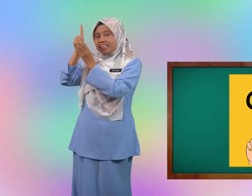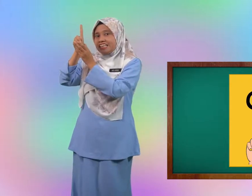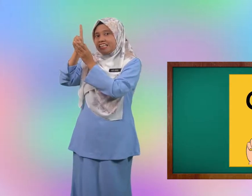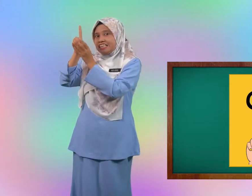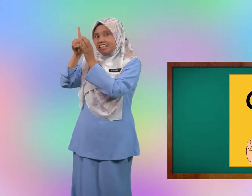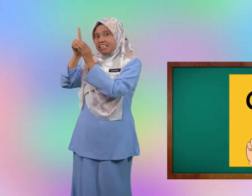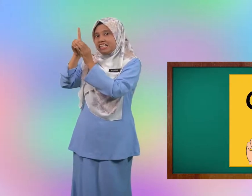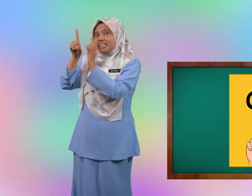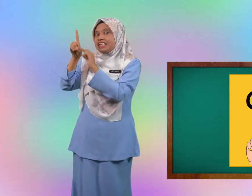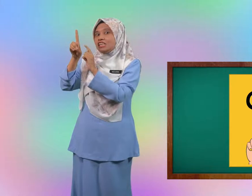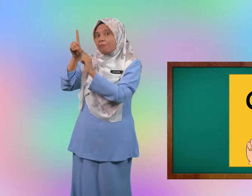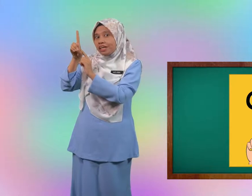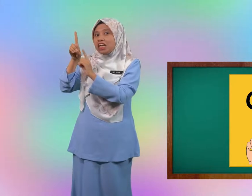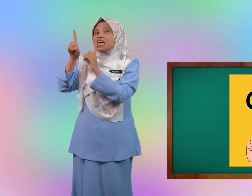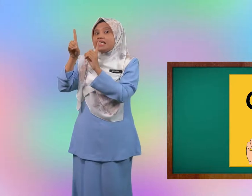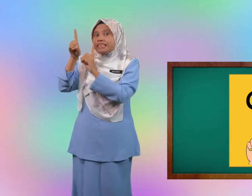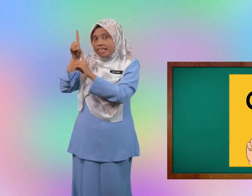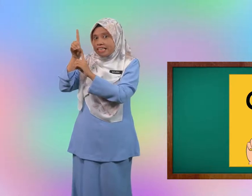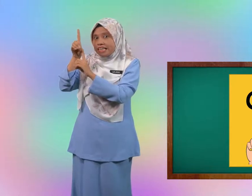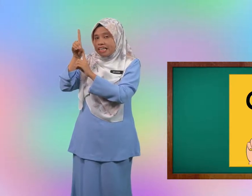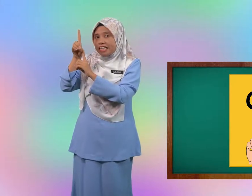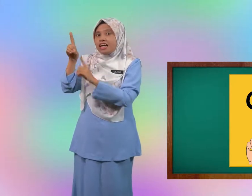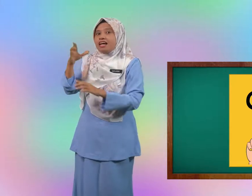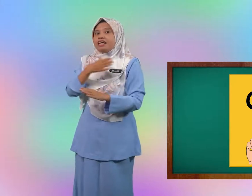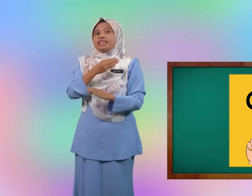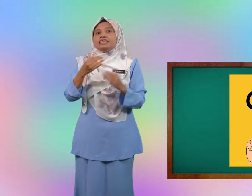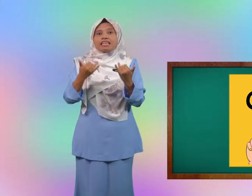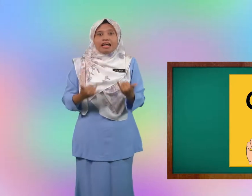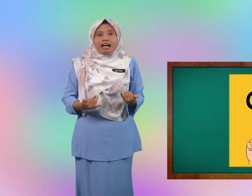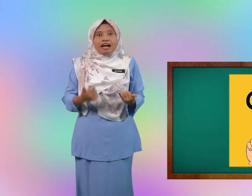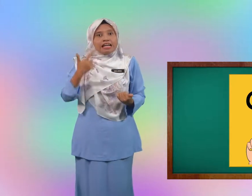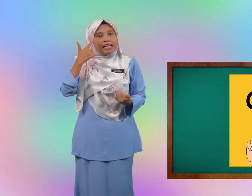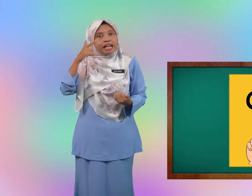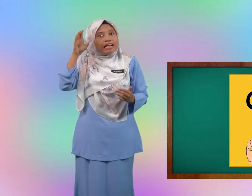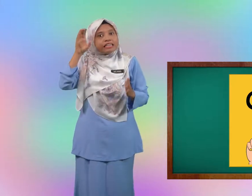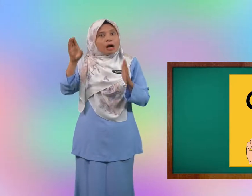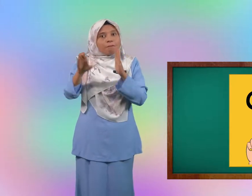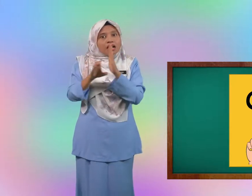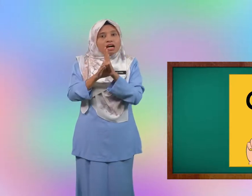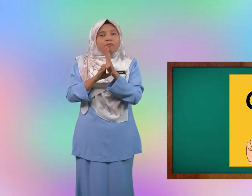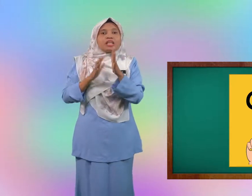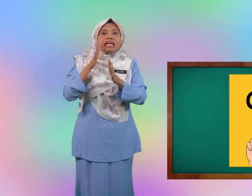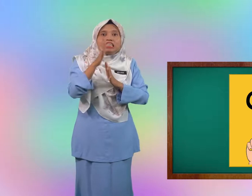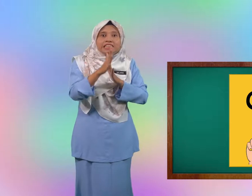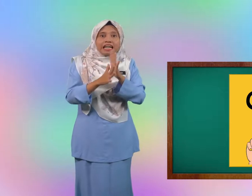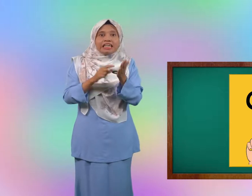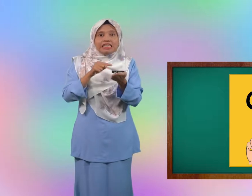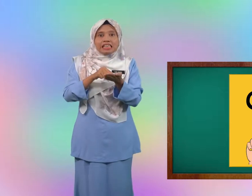D ingat ini apa? D dan dan sekarang lihat gambar isyarat ini